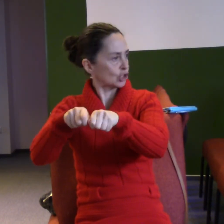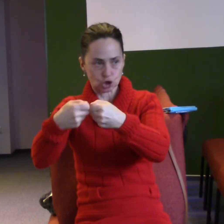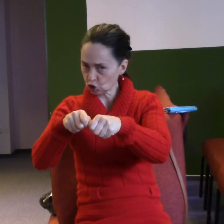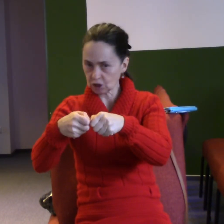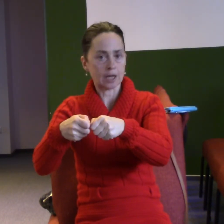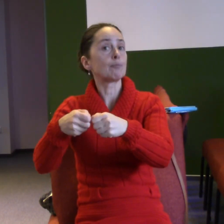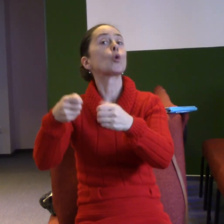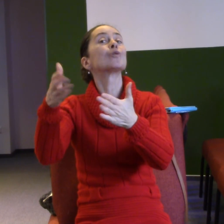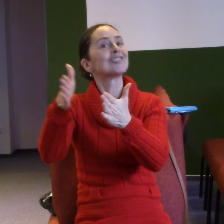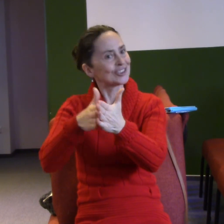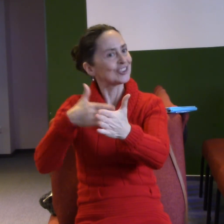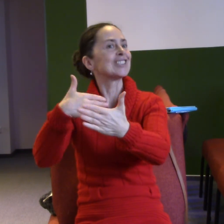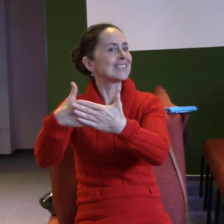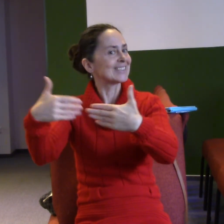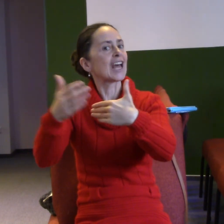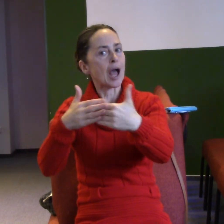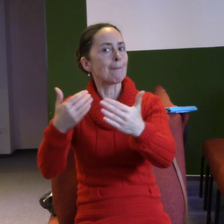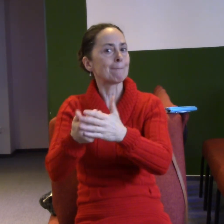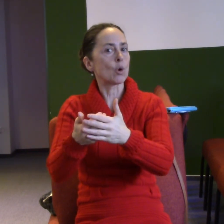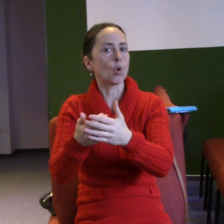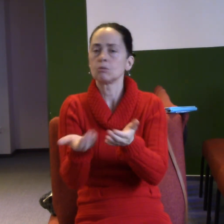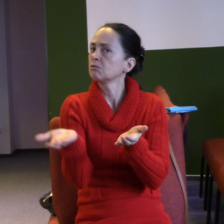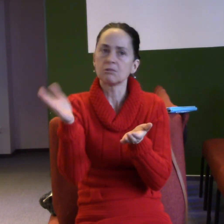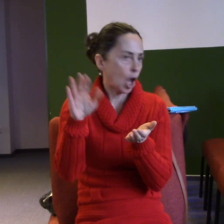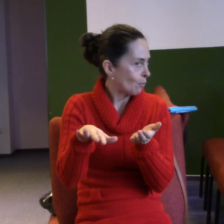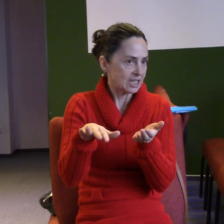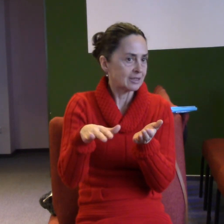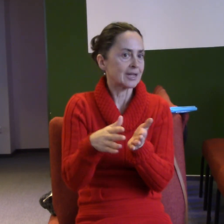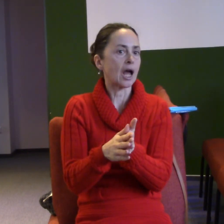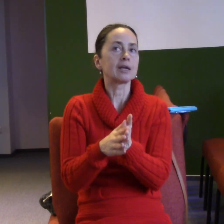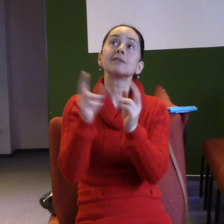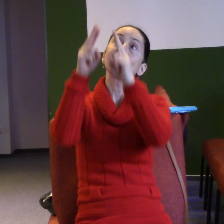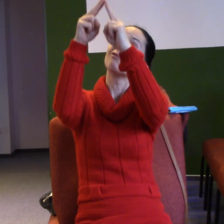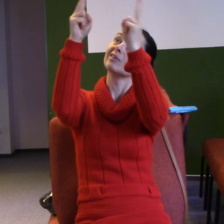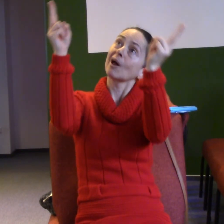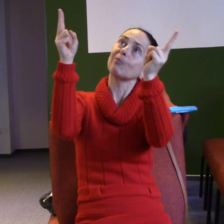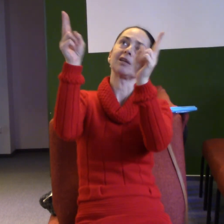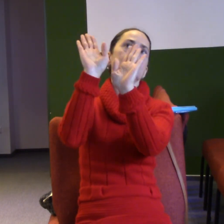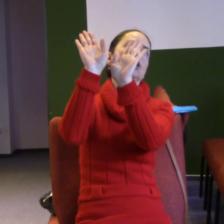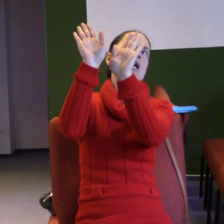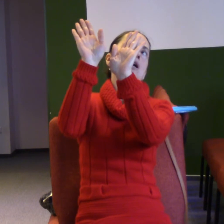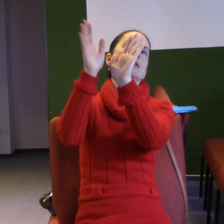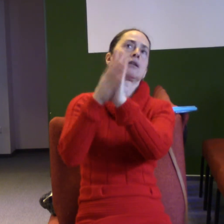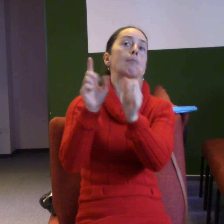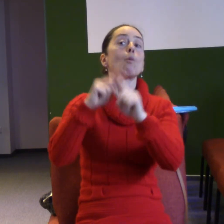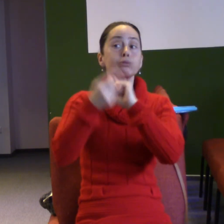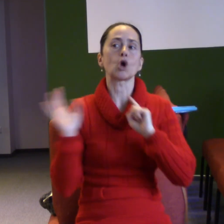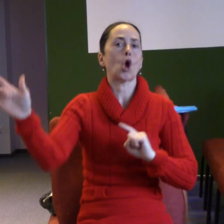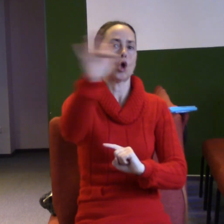neposkvrněnému, nevadnoucímu, uchovávanému v nebesích pro nás. Petr tady říká,